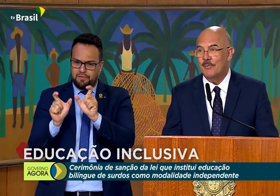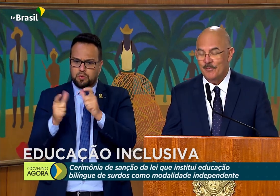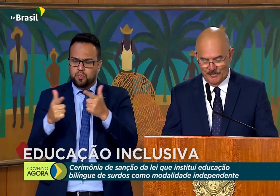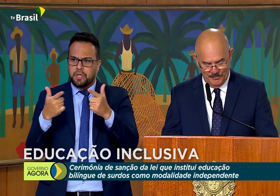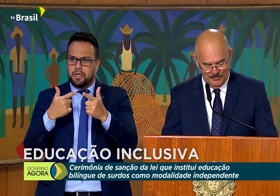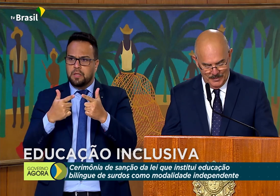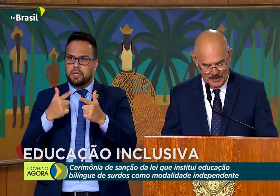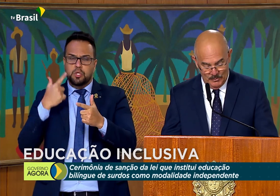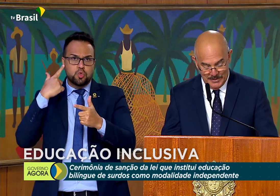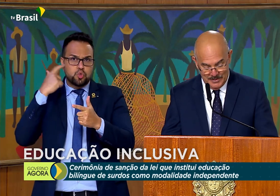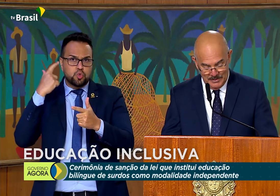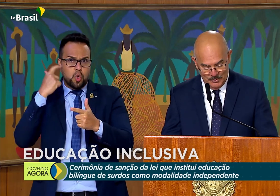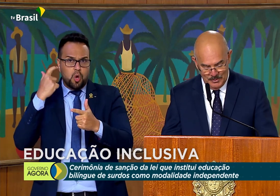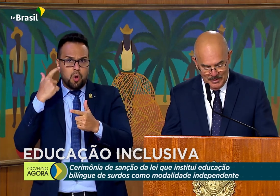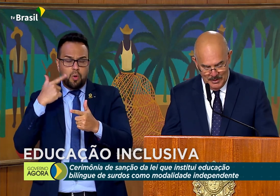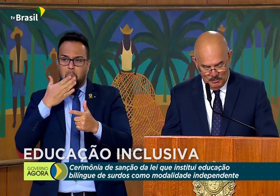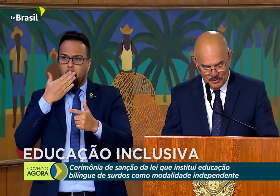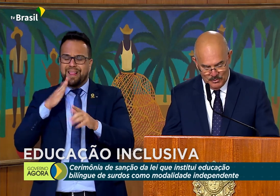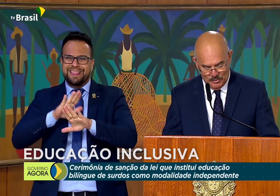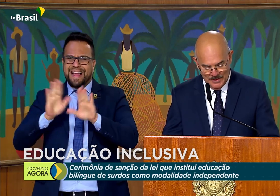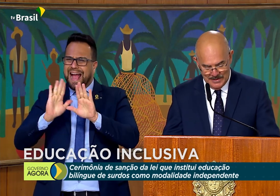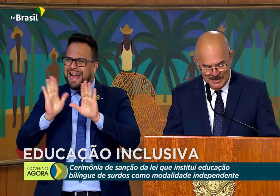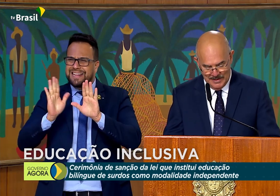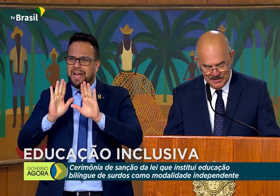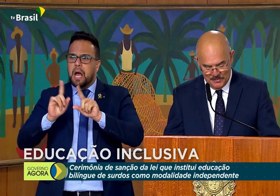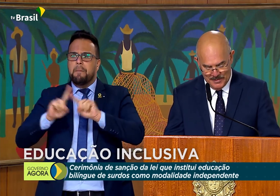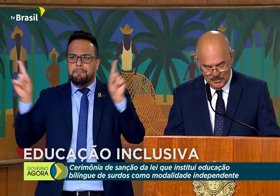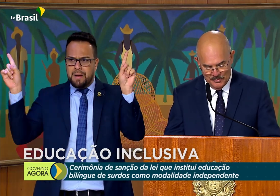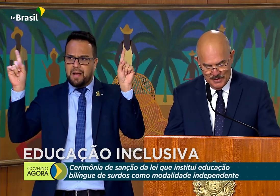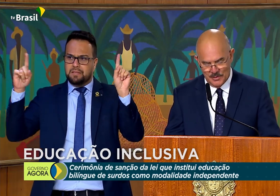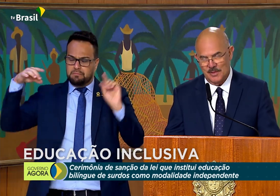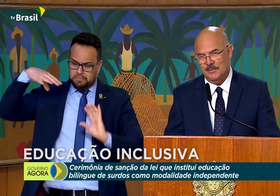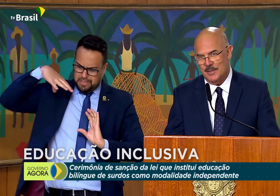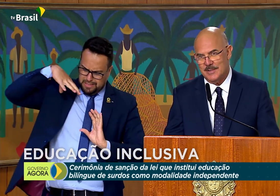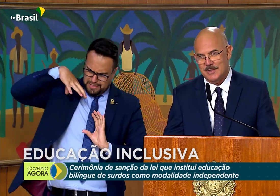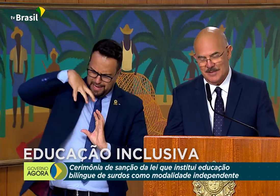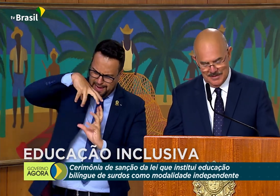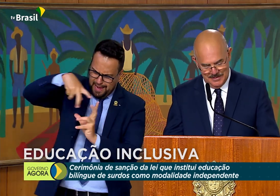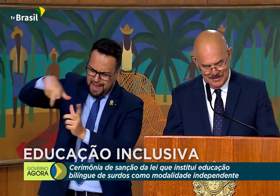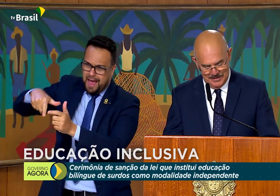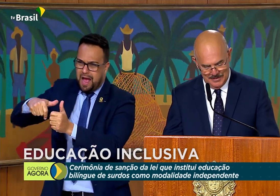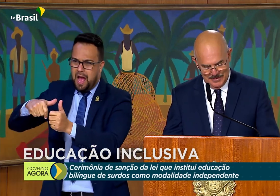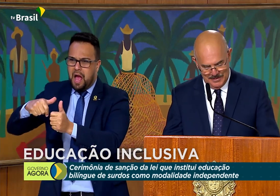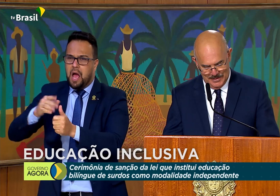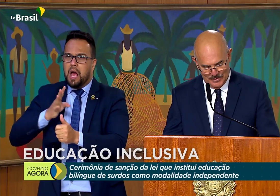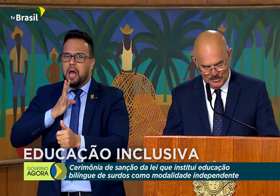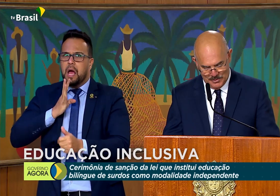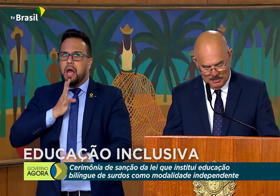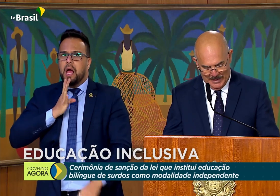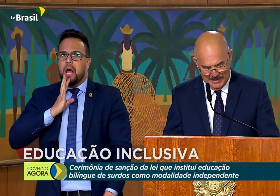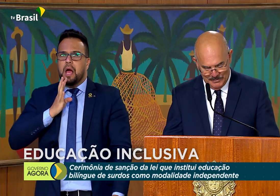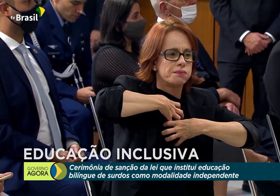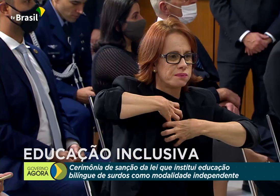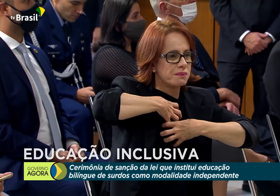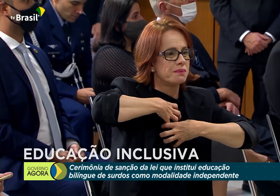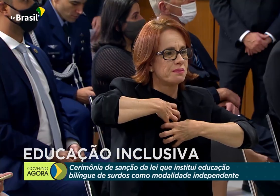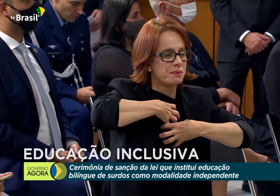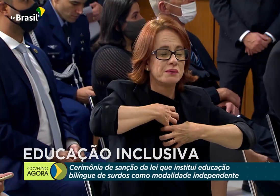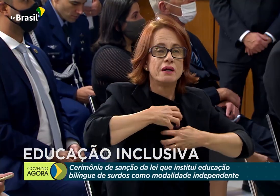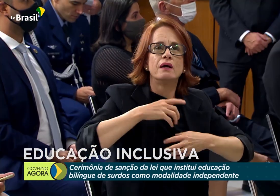No entanto, por toda a terra se faz ouvir a sua voz e as suas palavras até